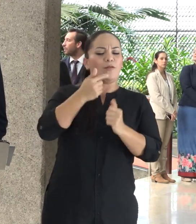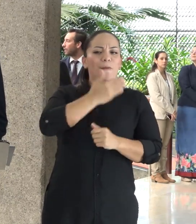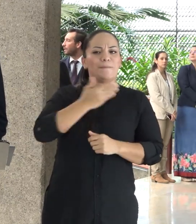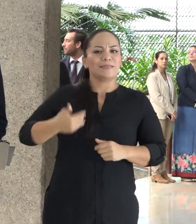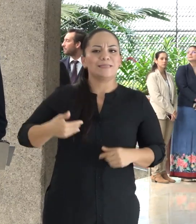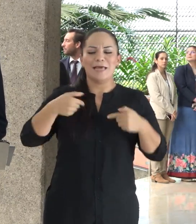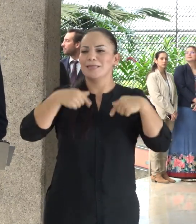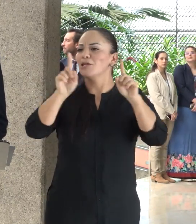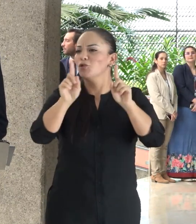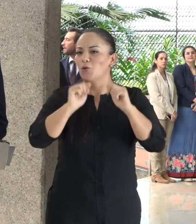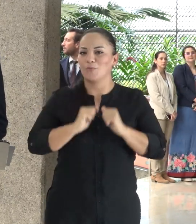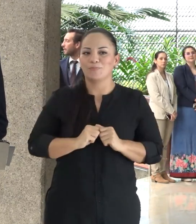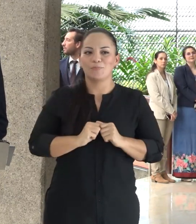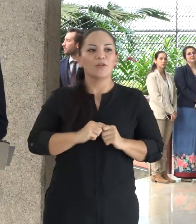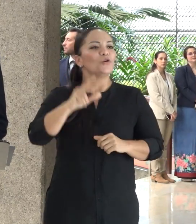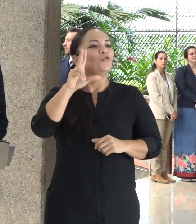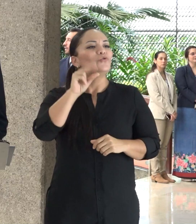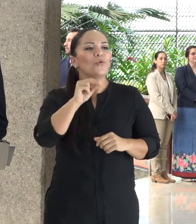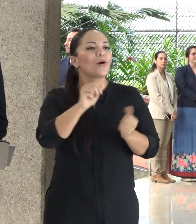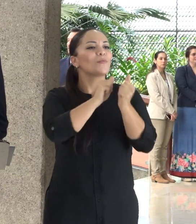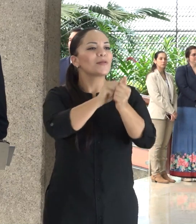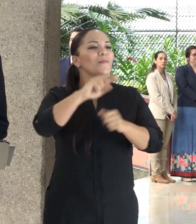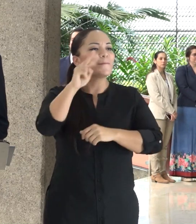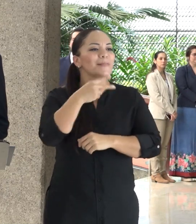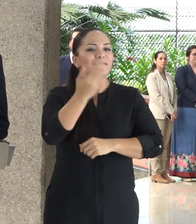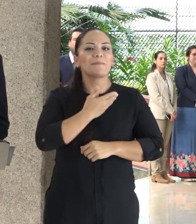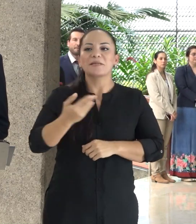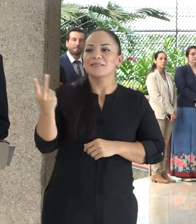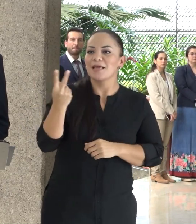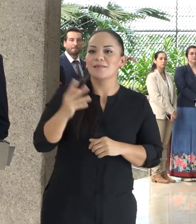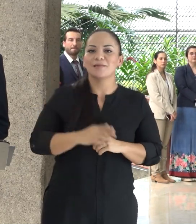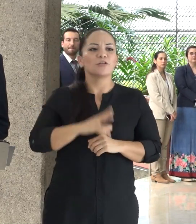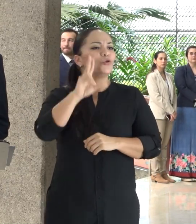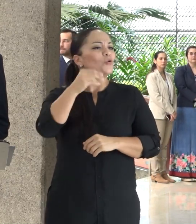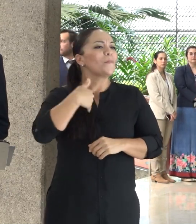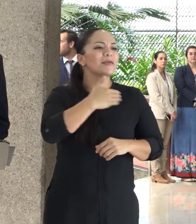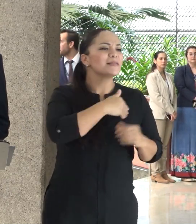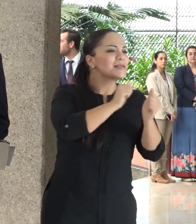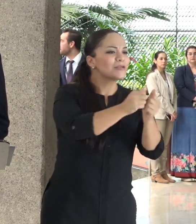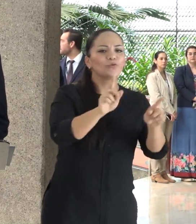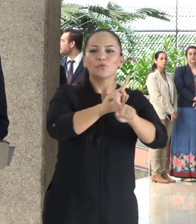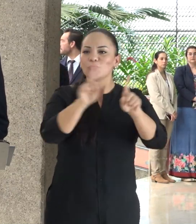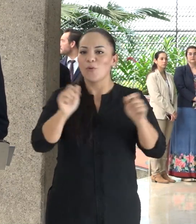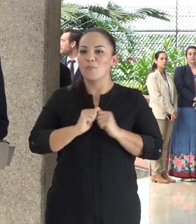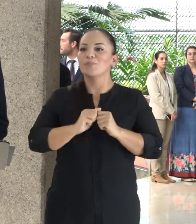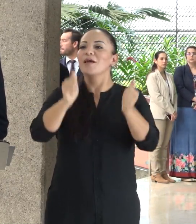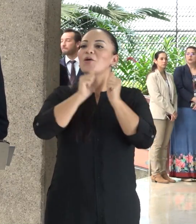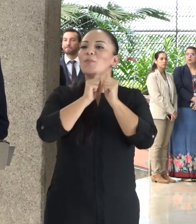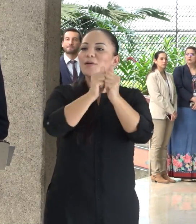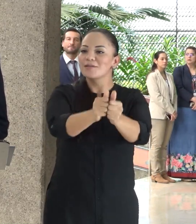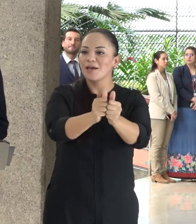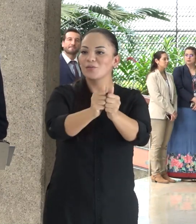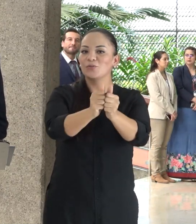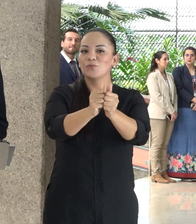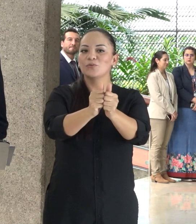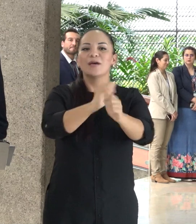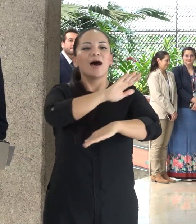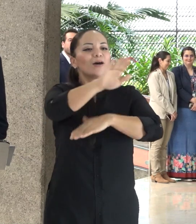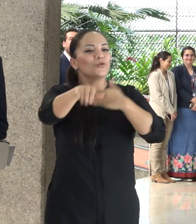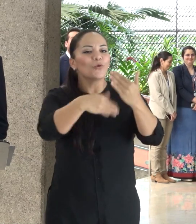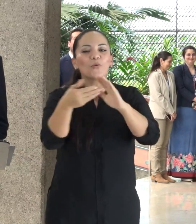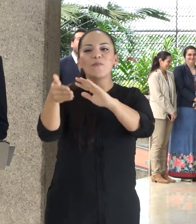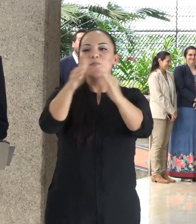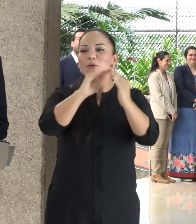República, no a los vicepresidentes, no a los ministros, no, no. Acompañándonos al